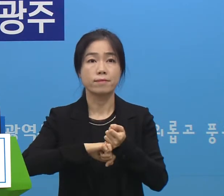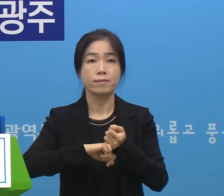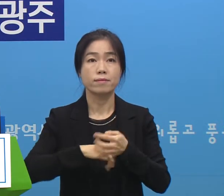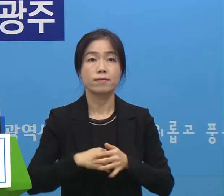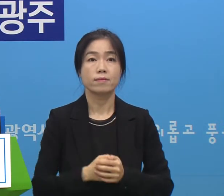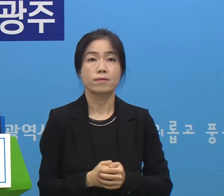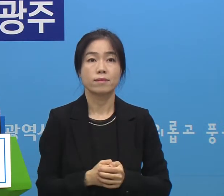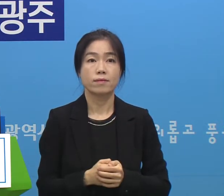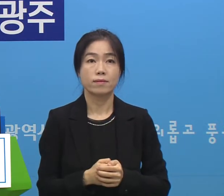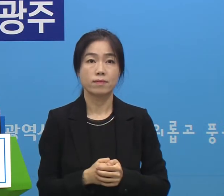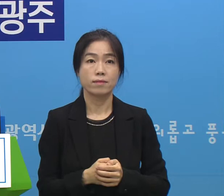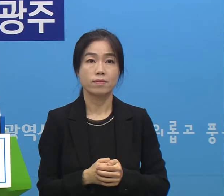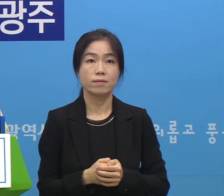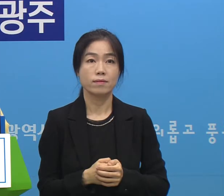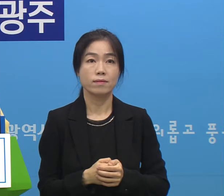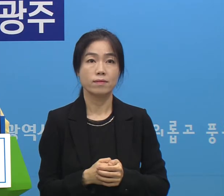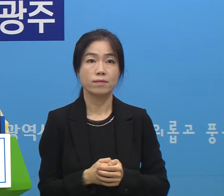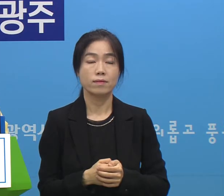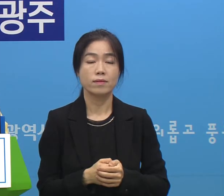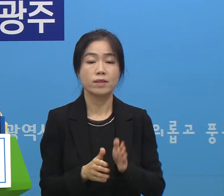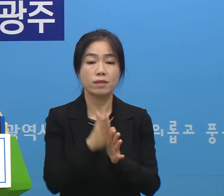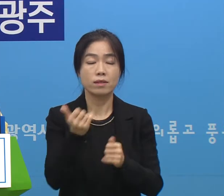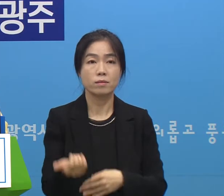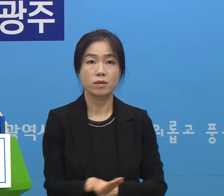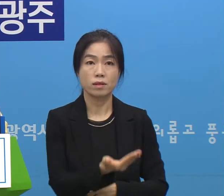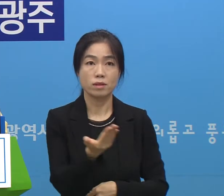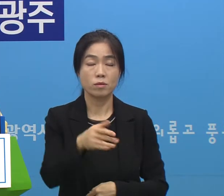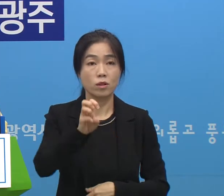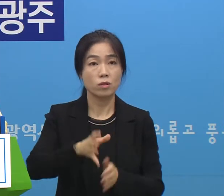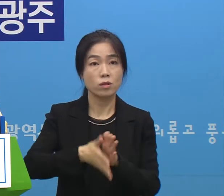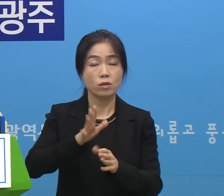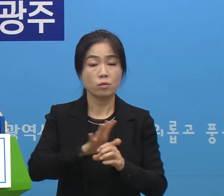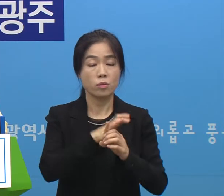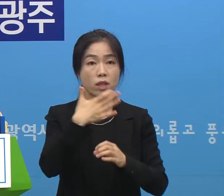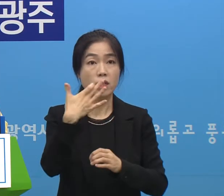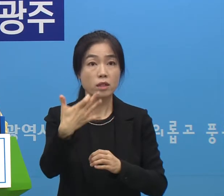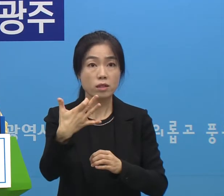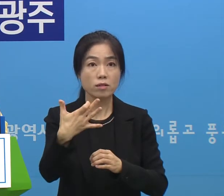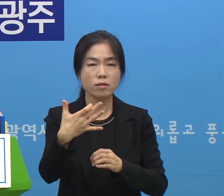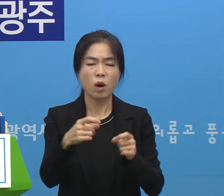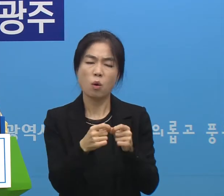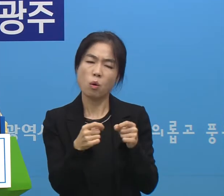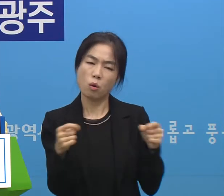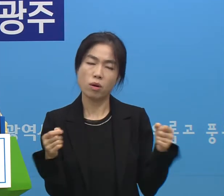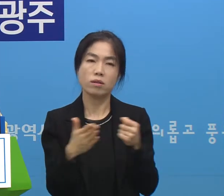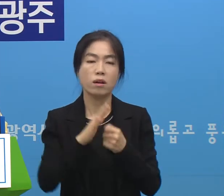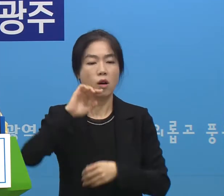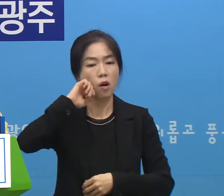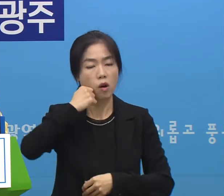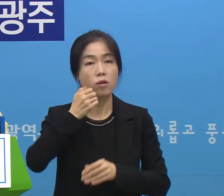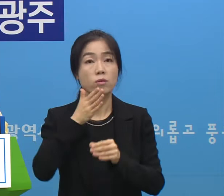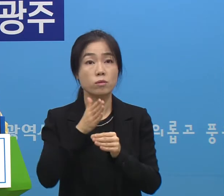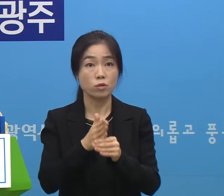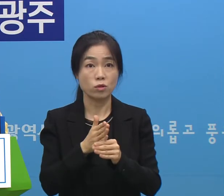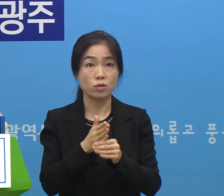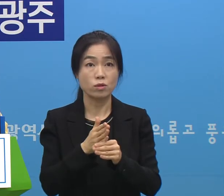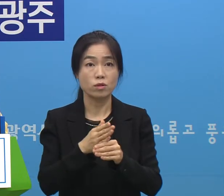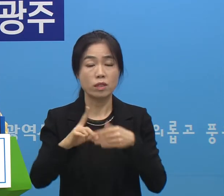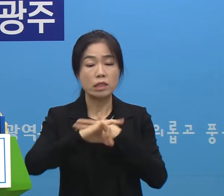시민 여러분 우리시는 코로나19의 장기야로 어려움을 겪고 있는